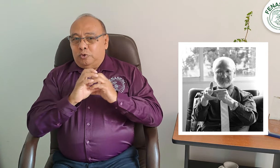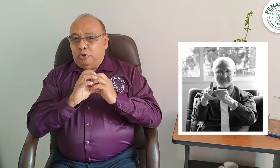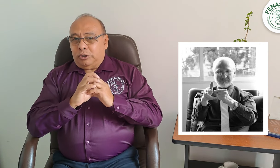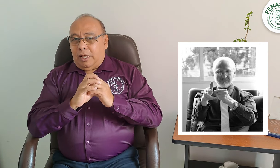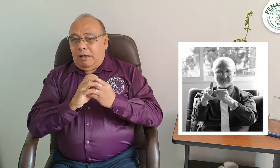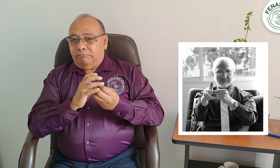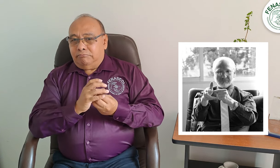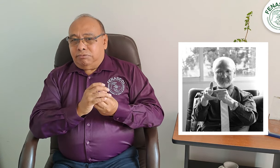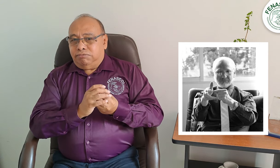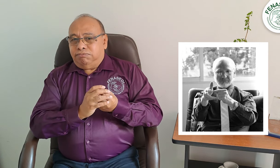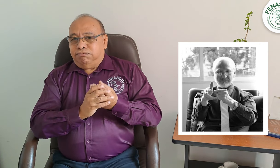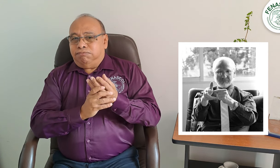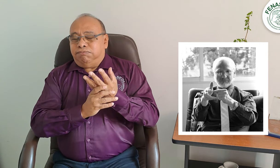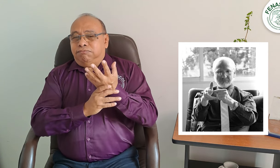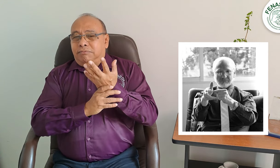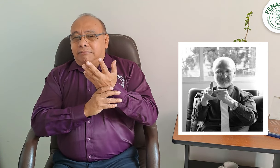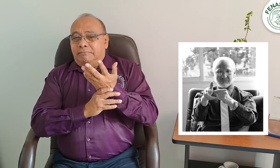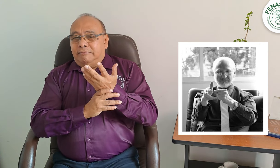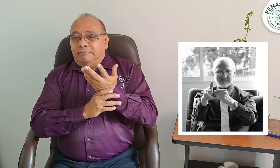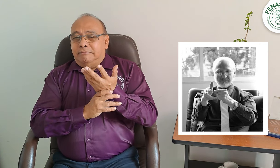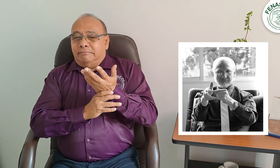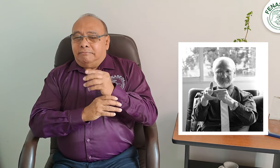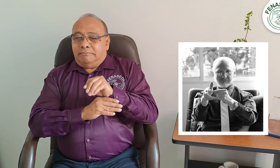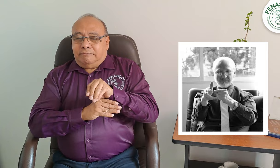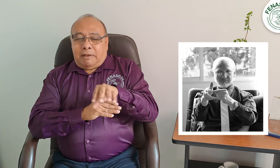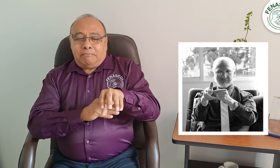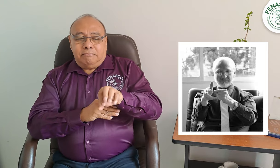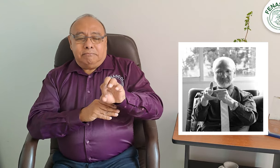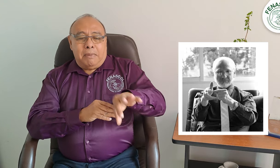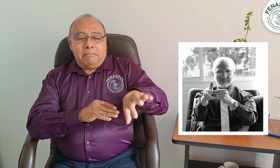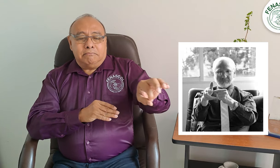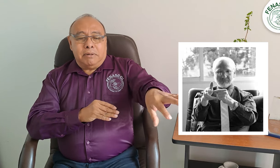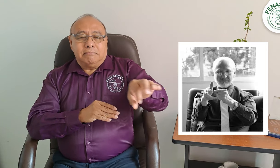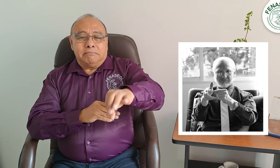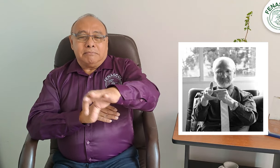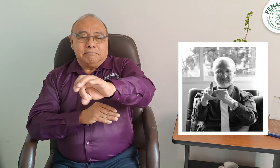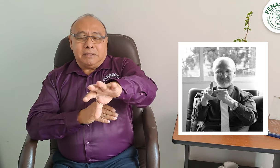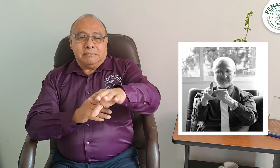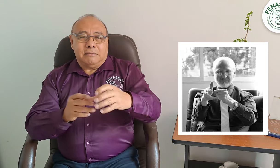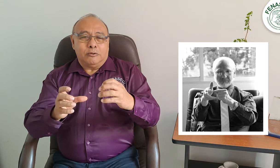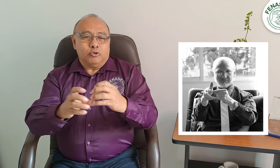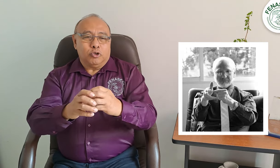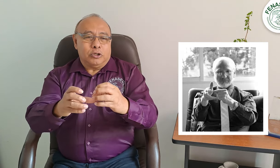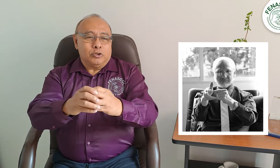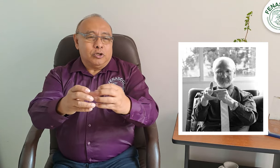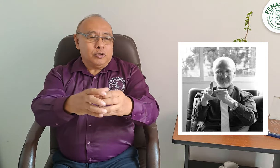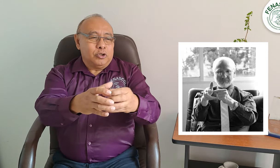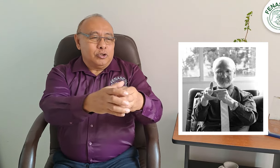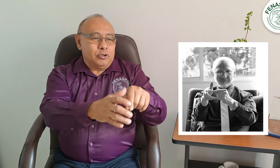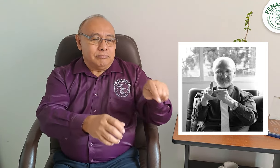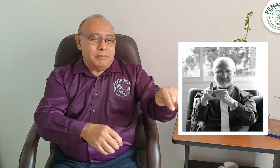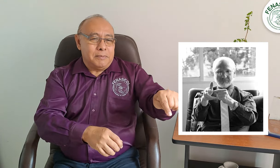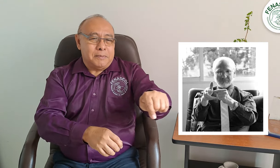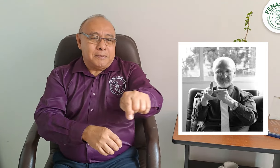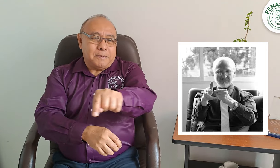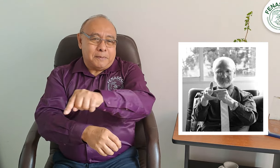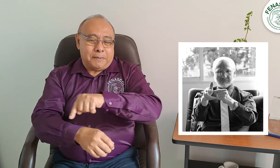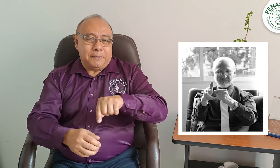SORDEVOC ha plantado semillas a lo largo del país que se ven reflejadas en las asociaciones de sordos hoy.